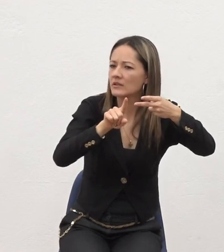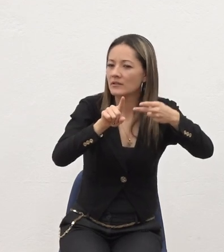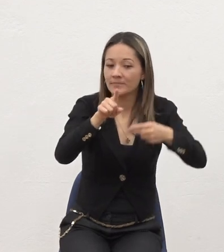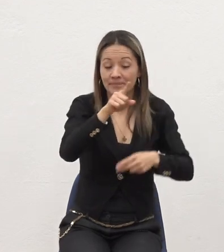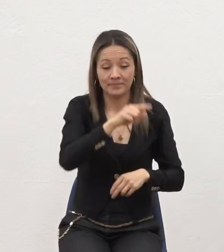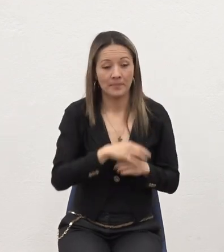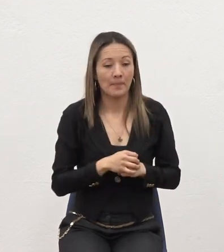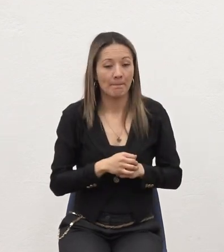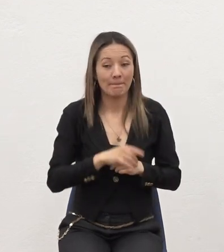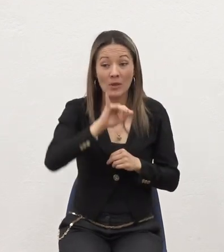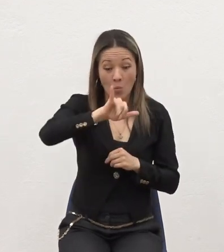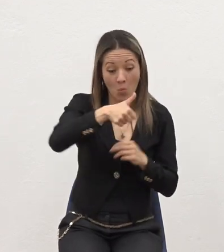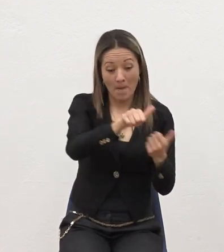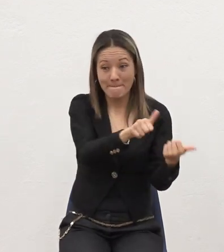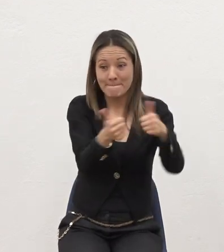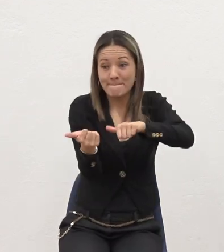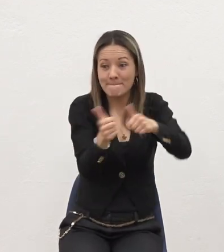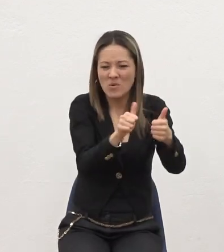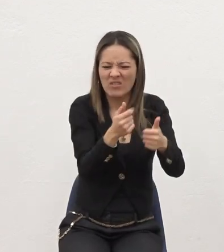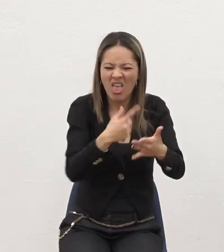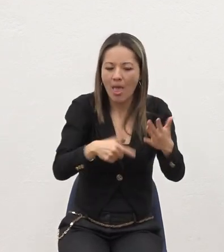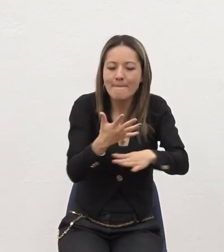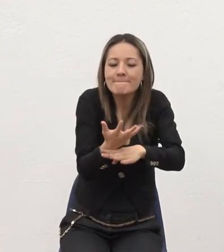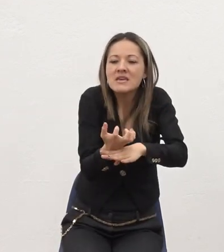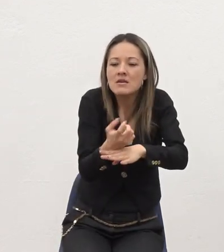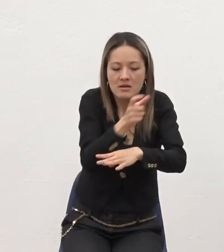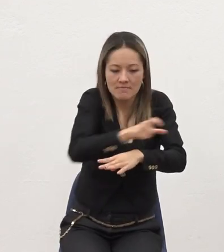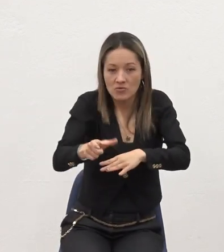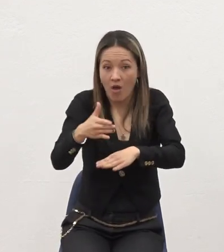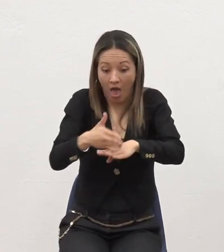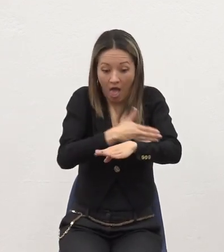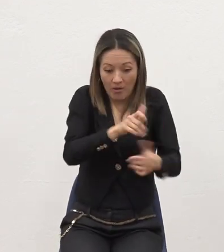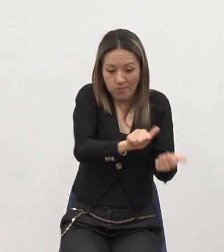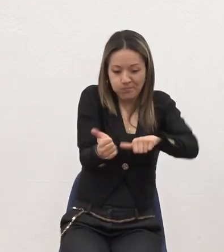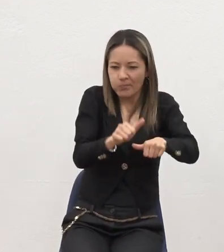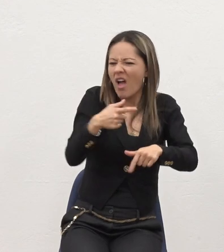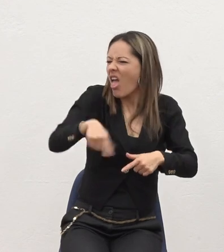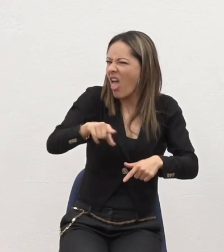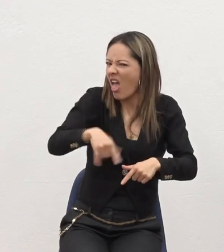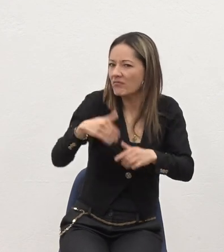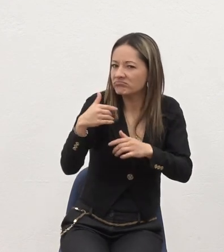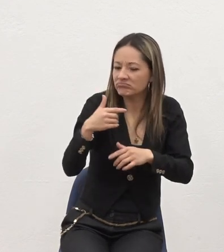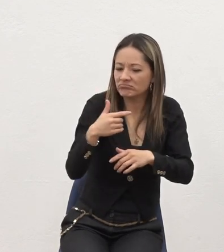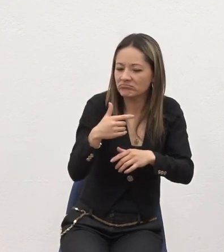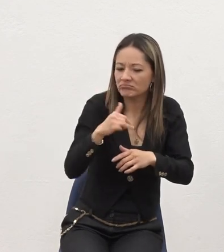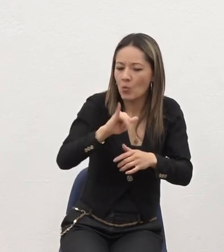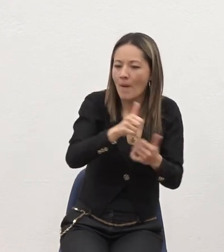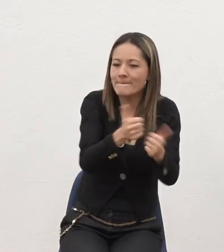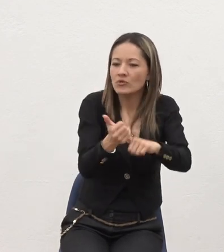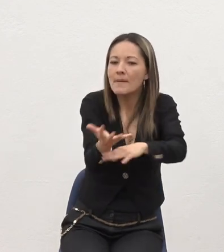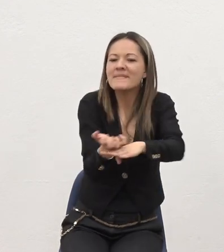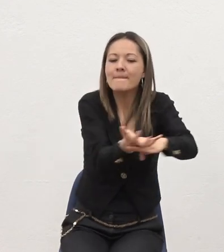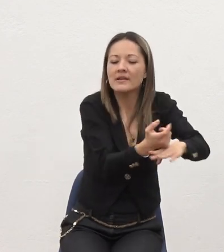Cuando se bautizaba? Yo dije Venga Espere Un momento El solo Nombre de Jesús Significa Yahvé Salva Pero